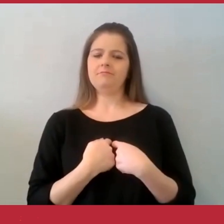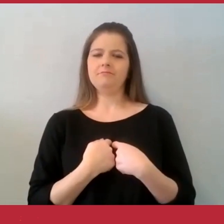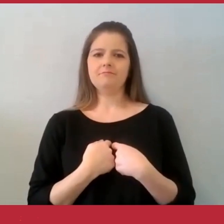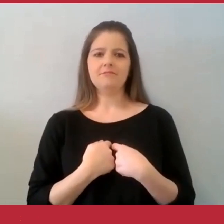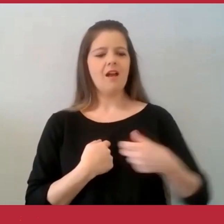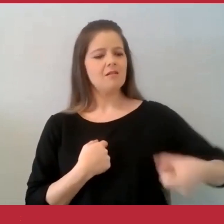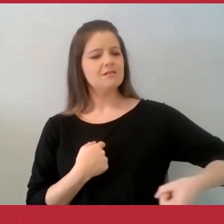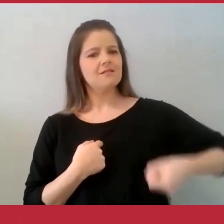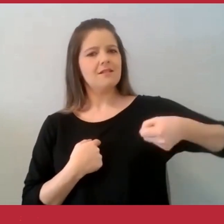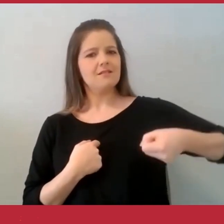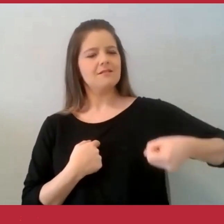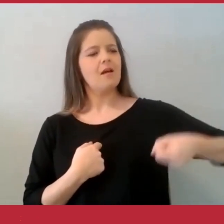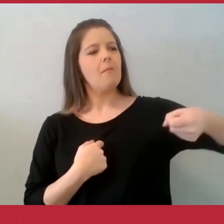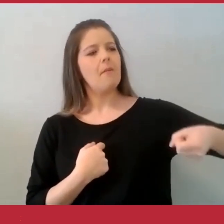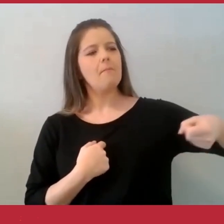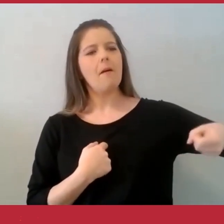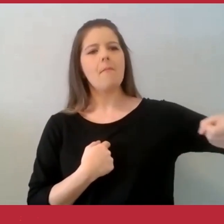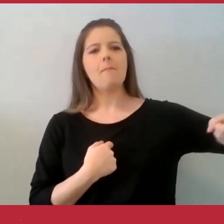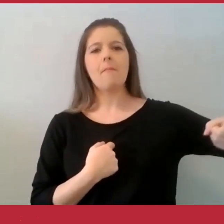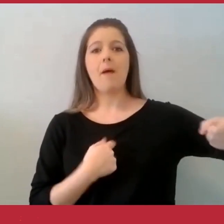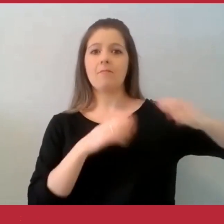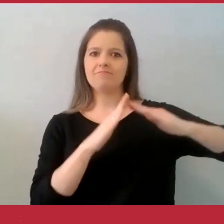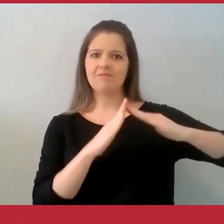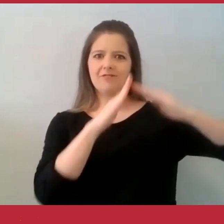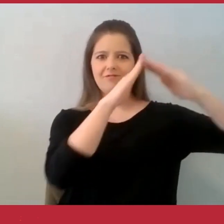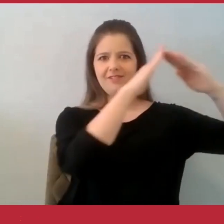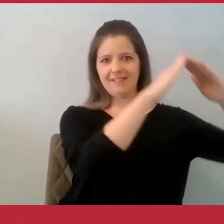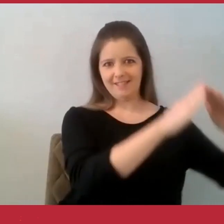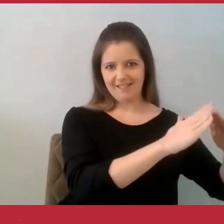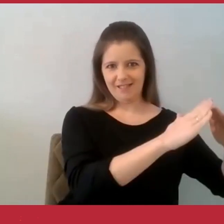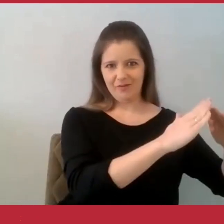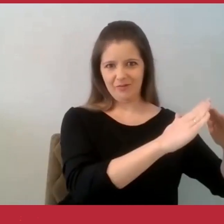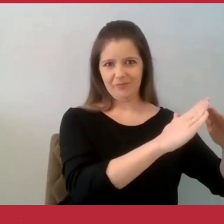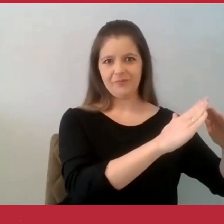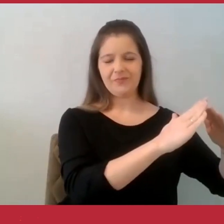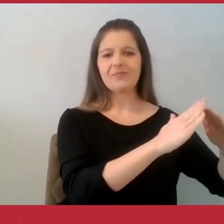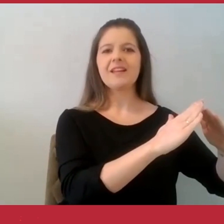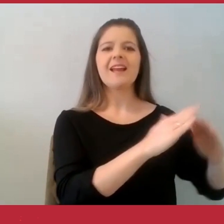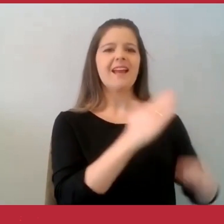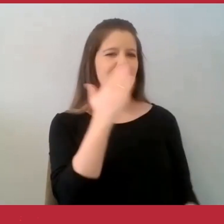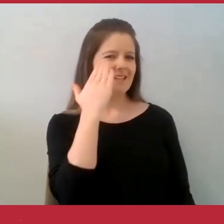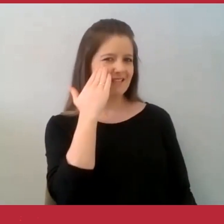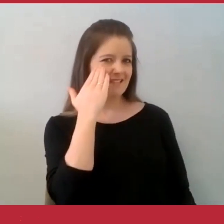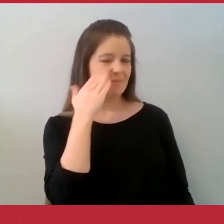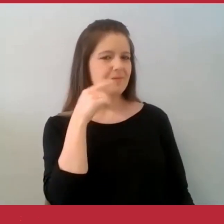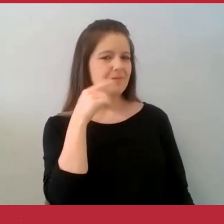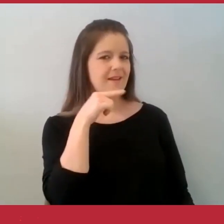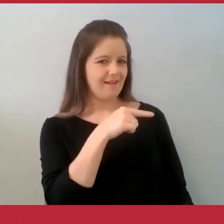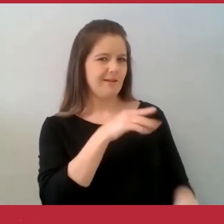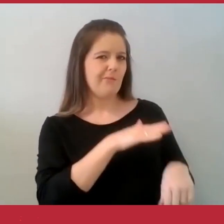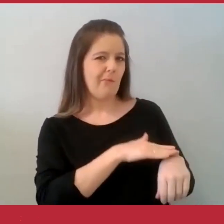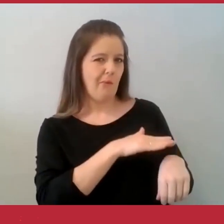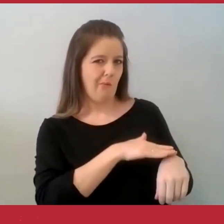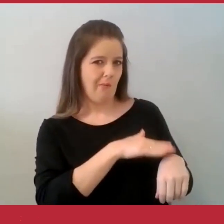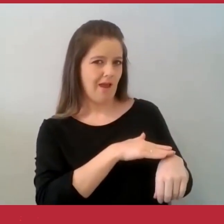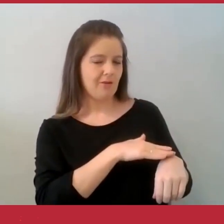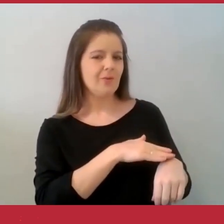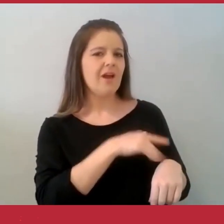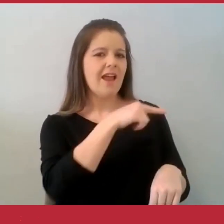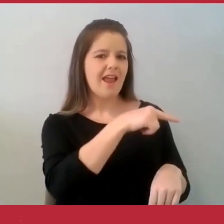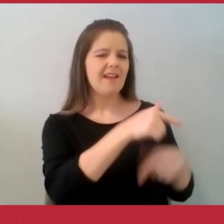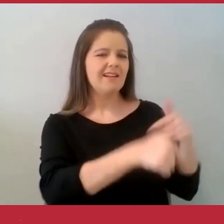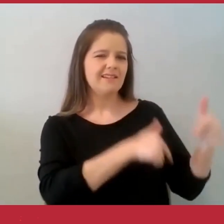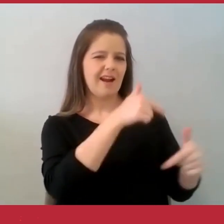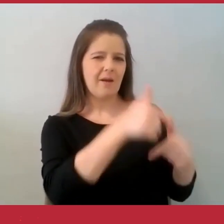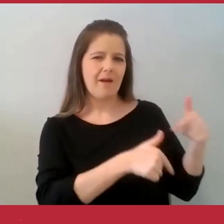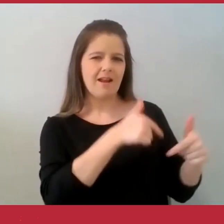levou até o barbeiro, que era seu vizinho. Ele sabia que naquela época do ano, o barbeiro estava cheio de